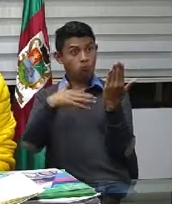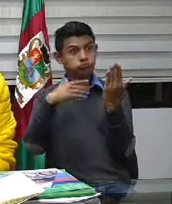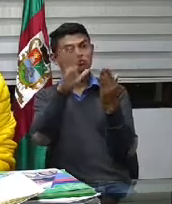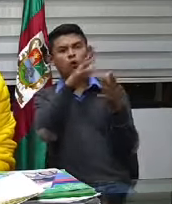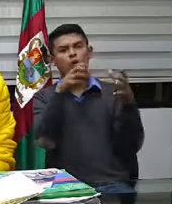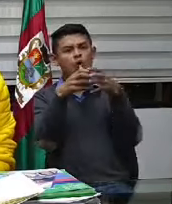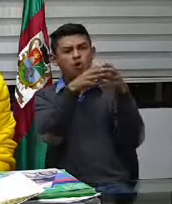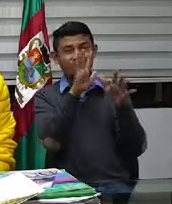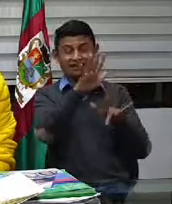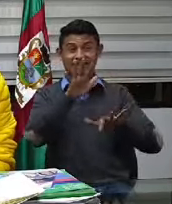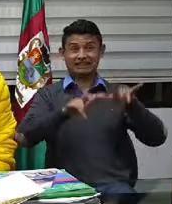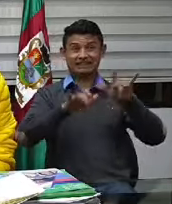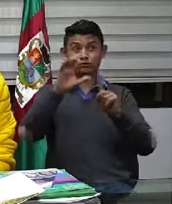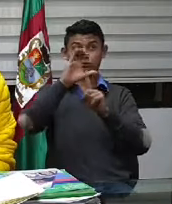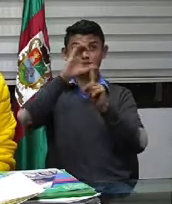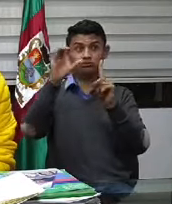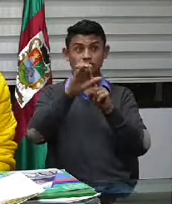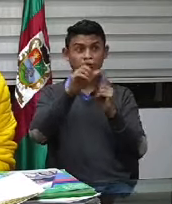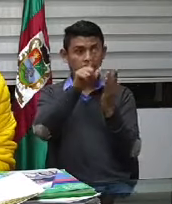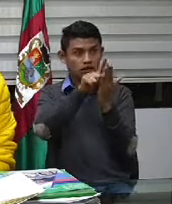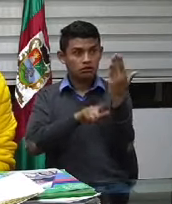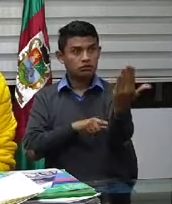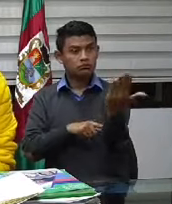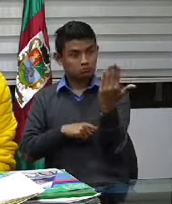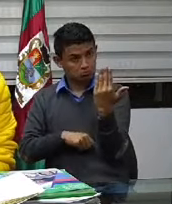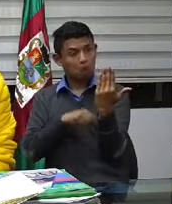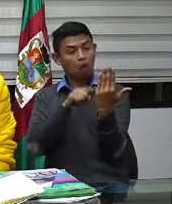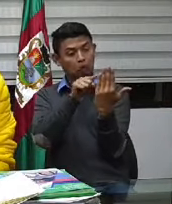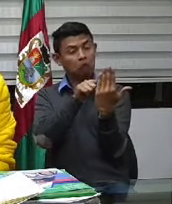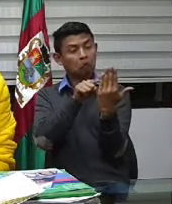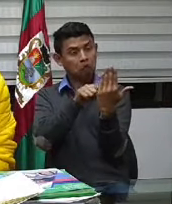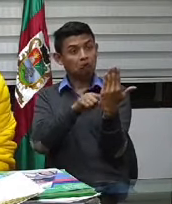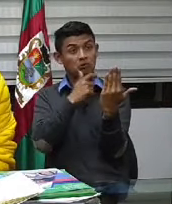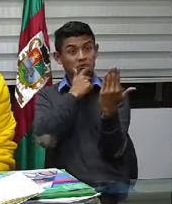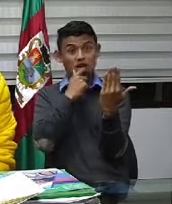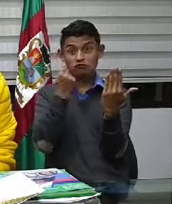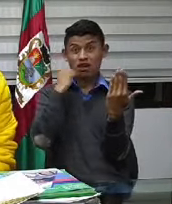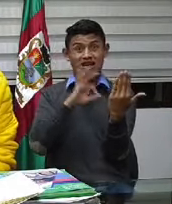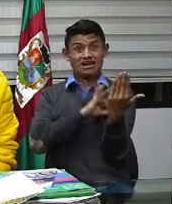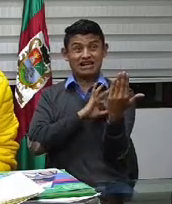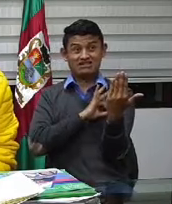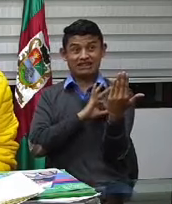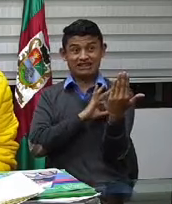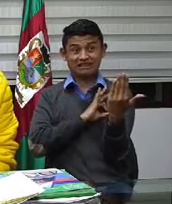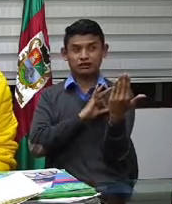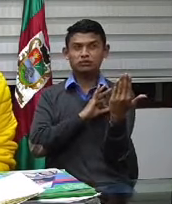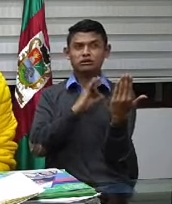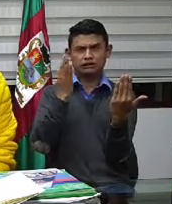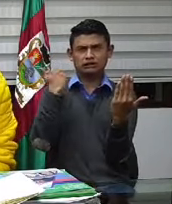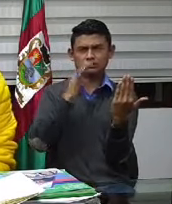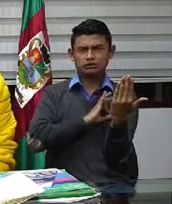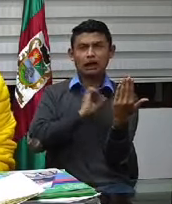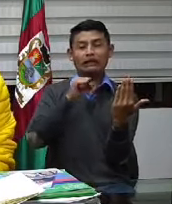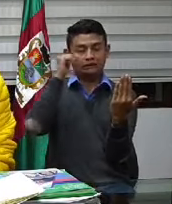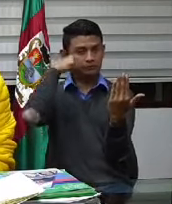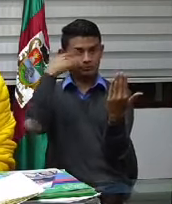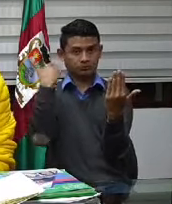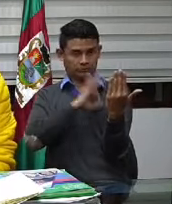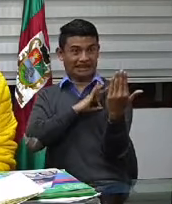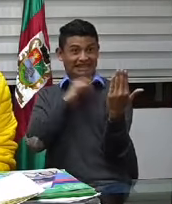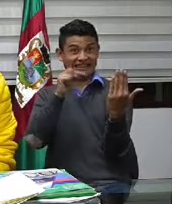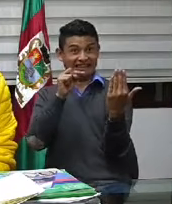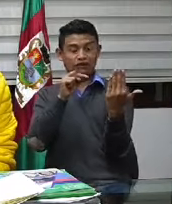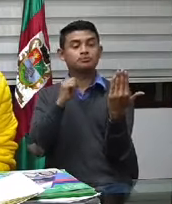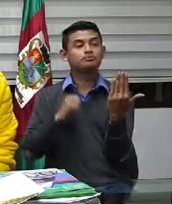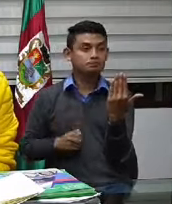Y con ellos hicimos énfasis. Y el día sábado, tal vez fue el sábado, sí fue el sábado, donde hicimos una gran cantidad, y el